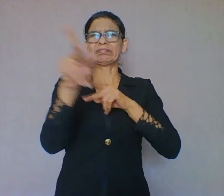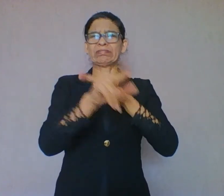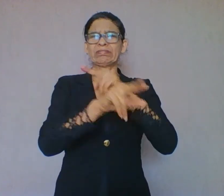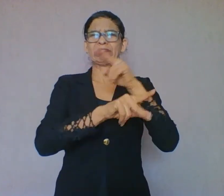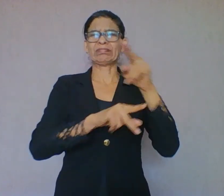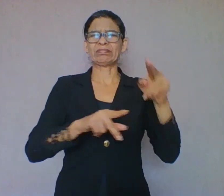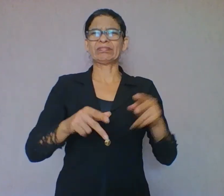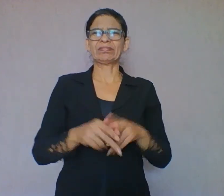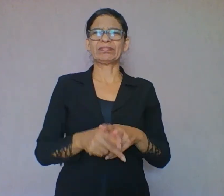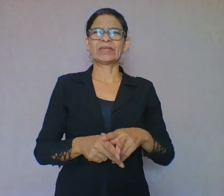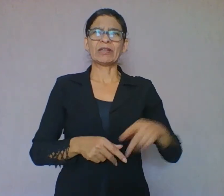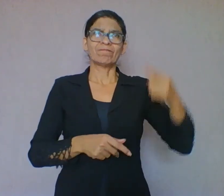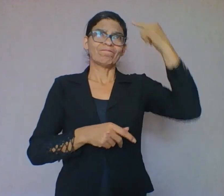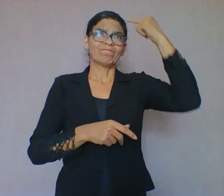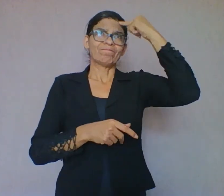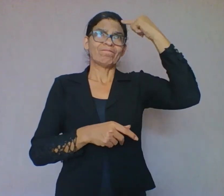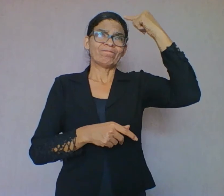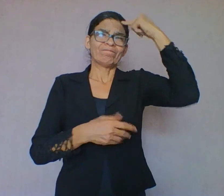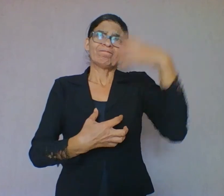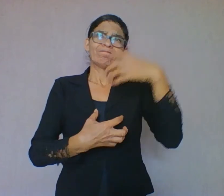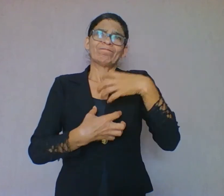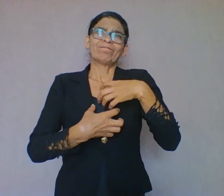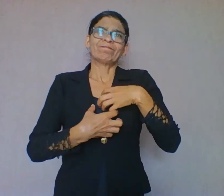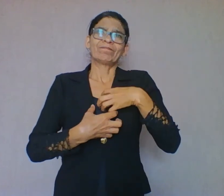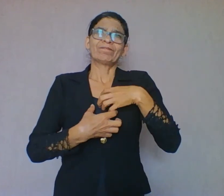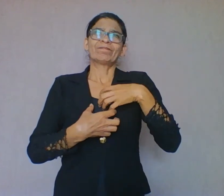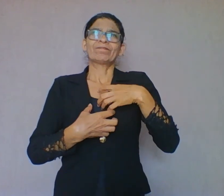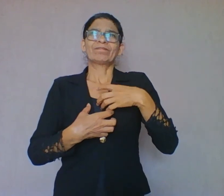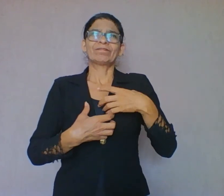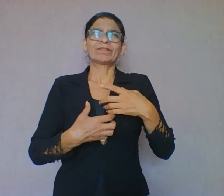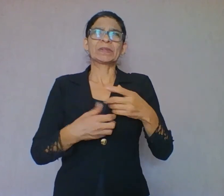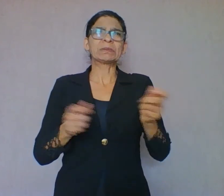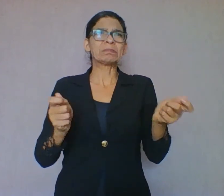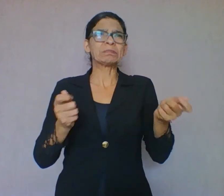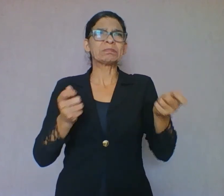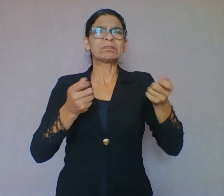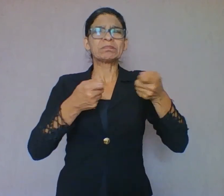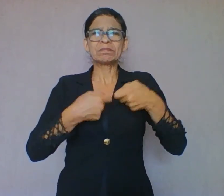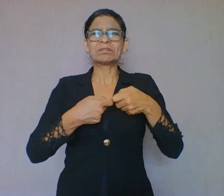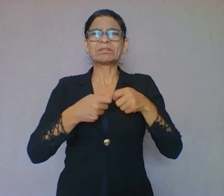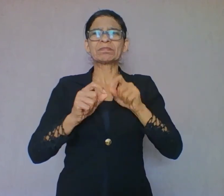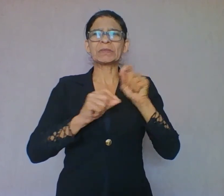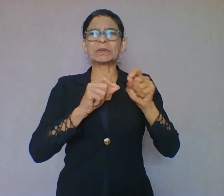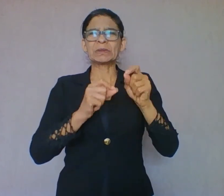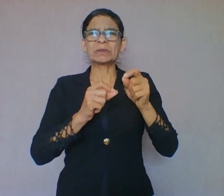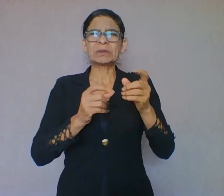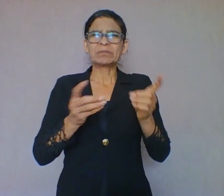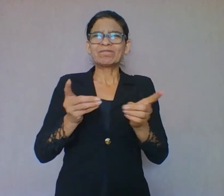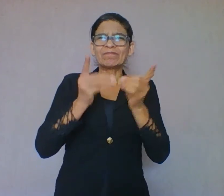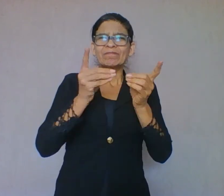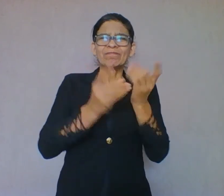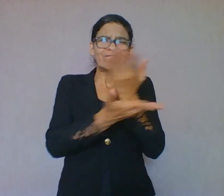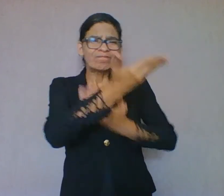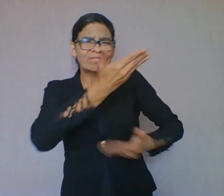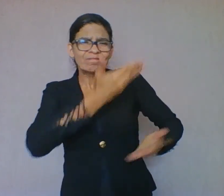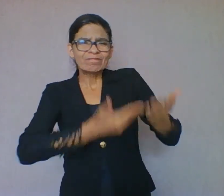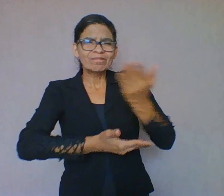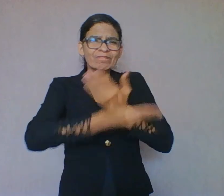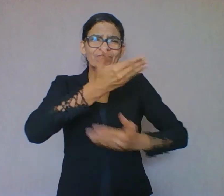o que, por sua vez, requer impreterivelmente uma dinâmica interacional para que ele de